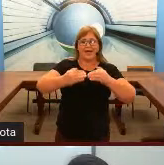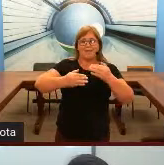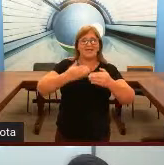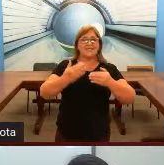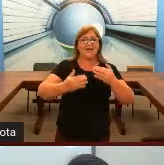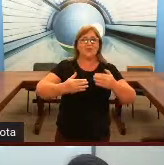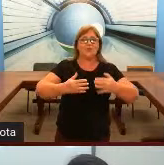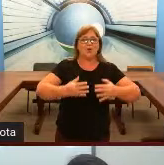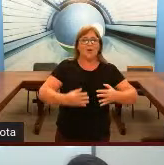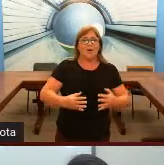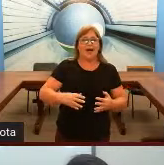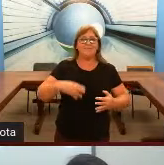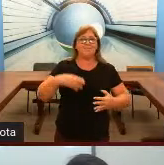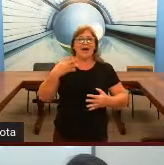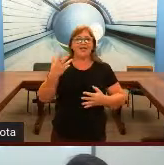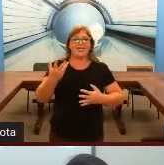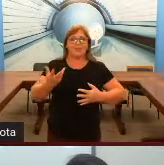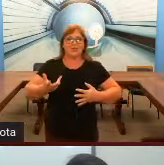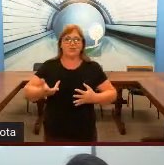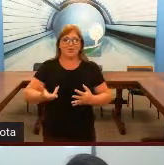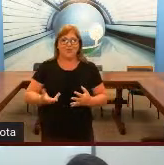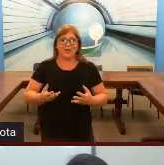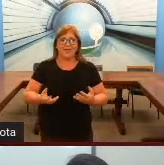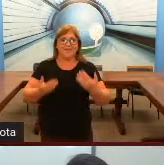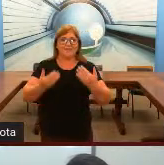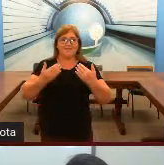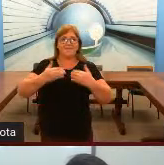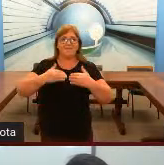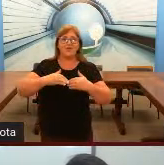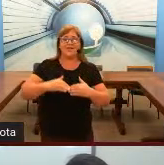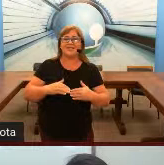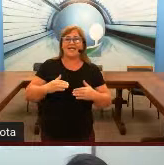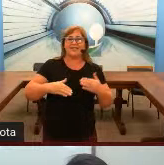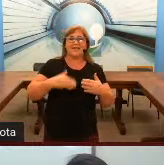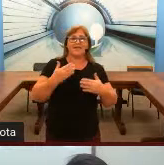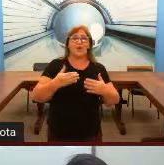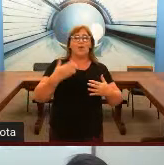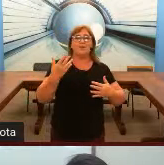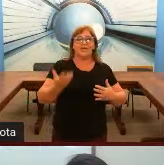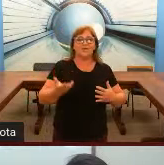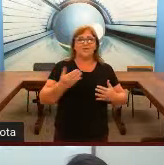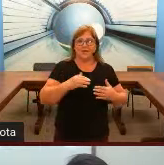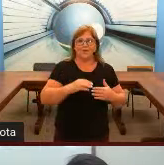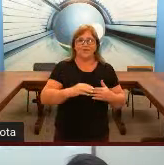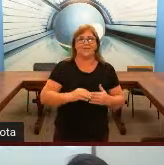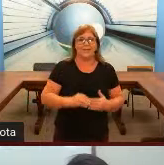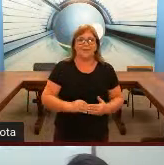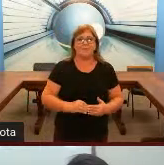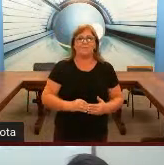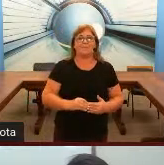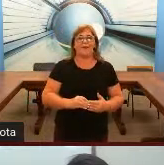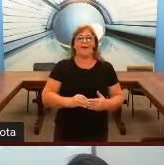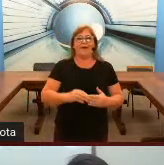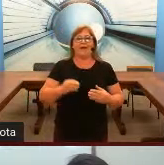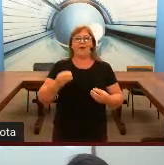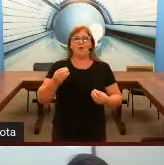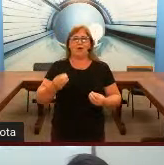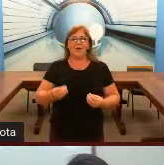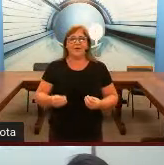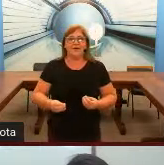estar passando a imagem para o surdo, para ele visualizar, ele entender o contexto do que está acontecendo. Ela